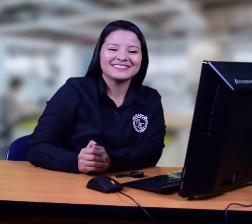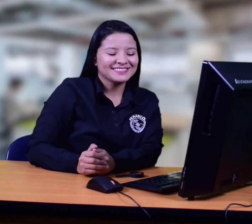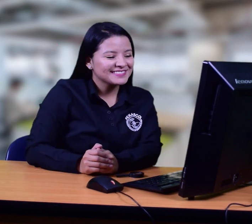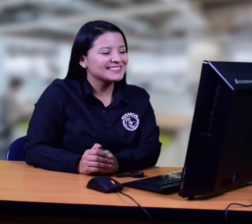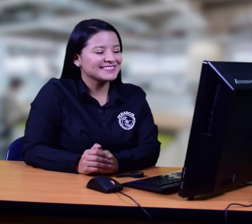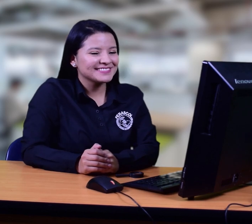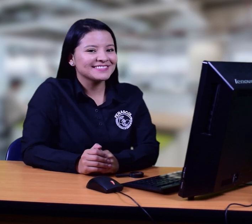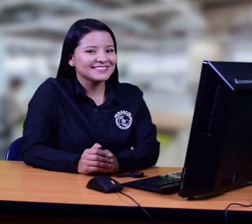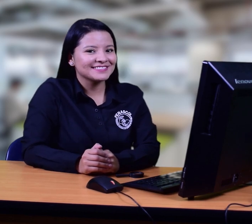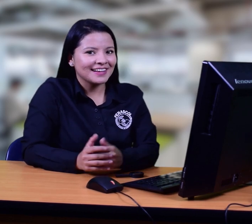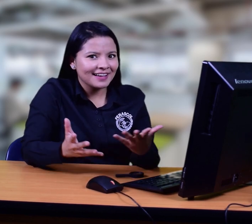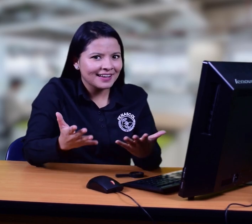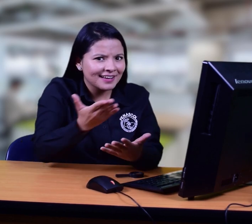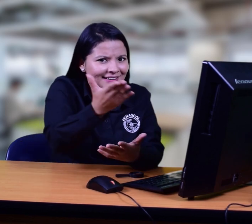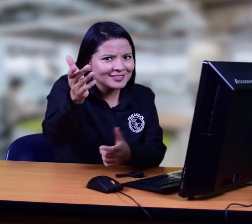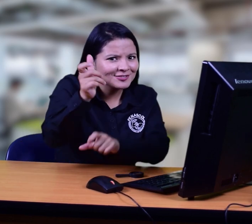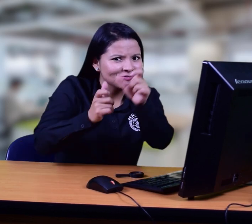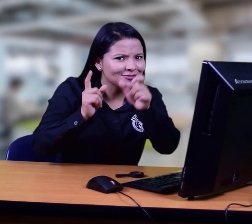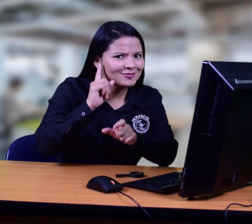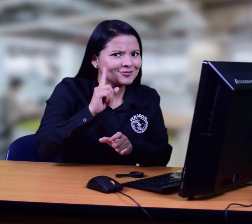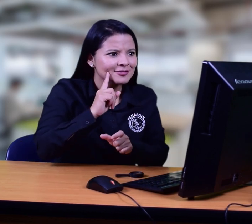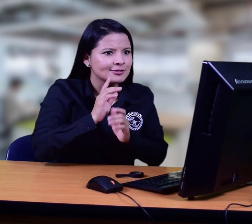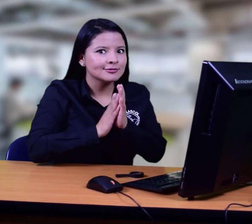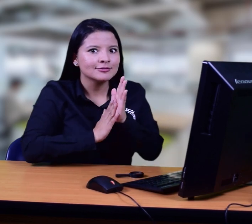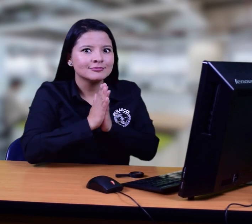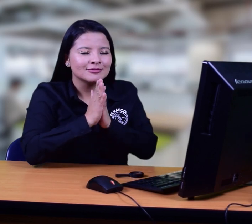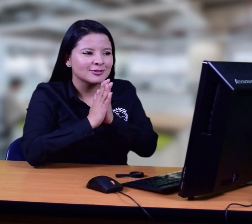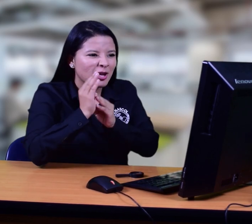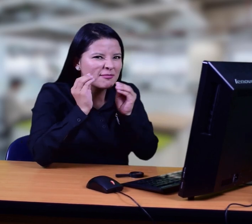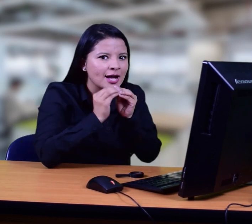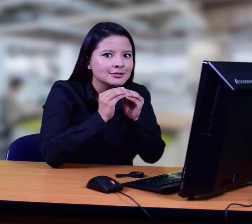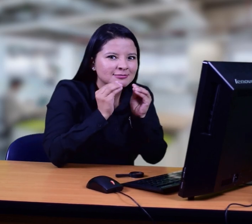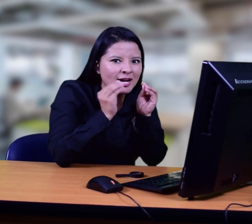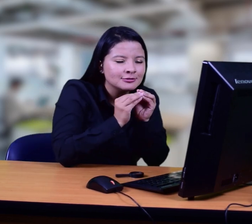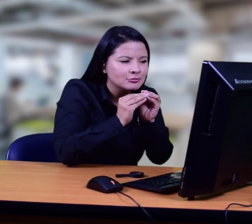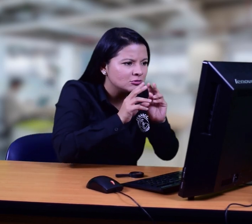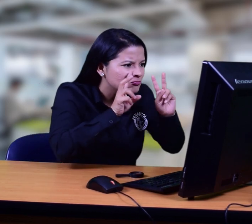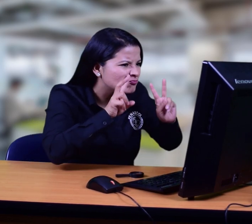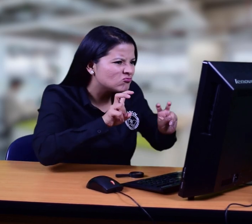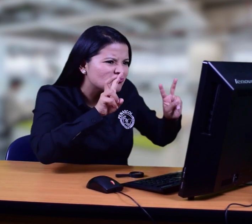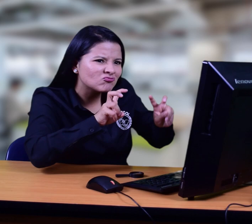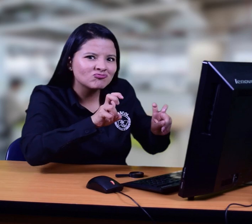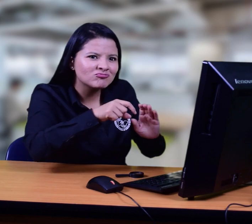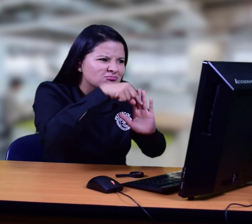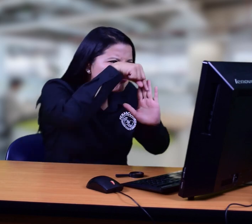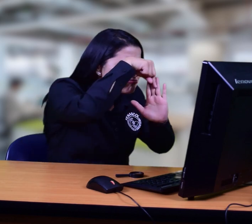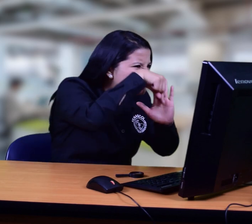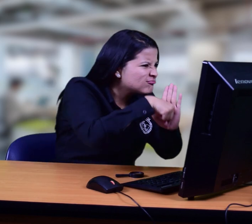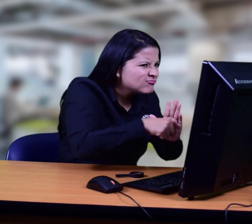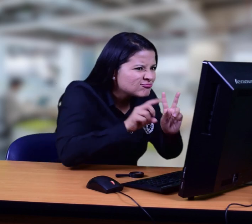¿Y a ustedes, personas sordas, les gustaría ahondar más en este tema? Para esto,